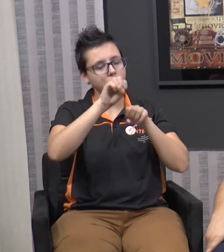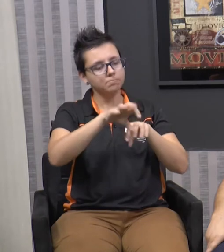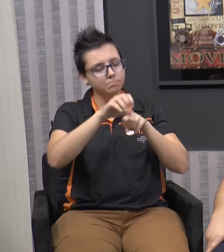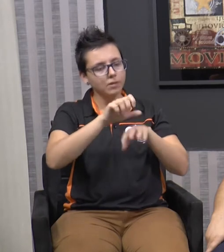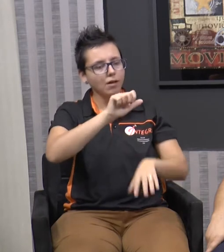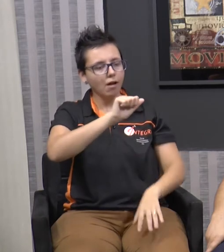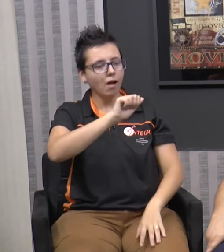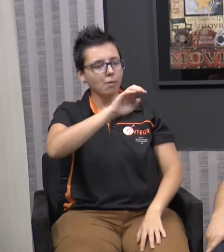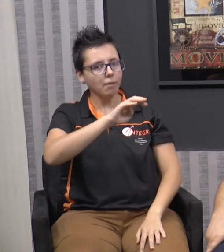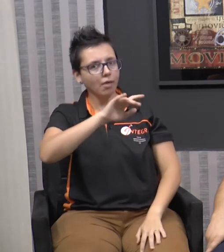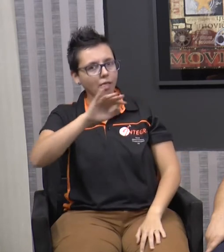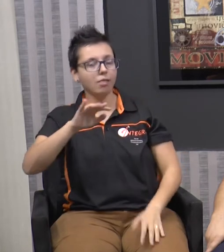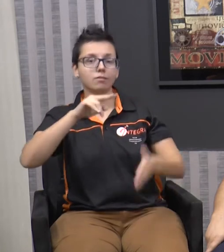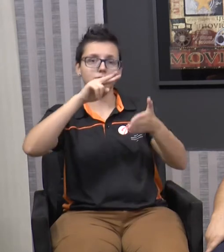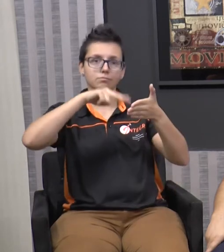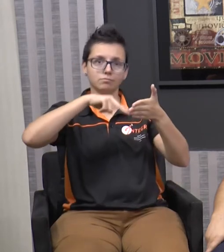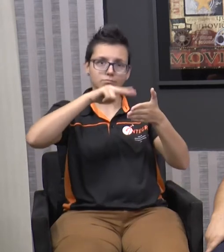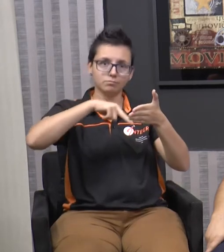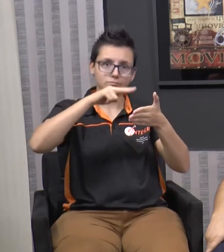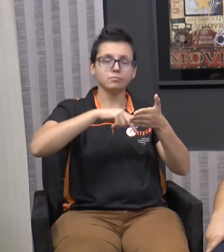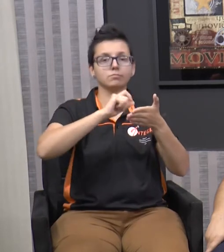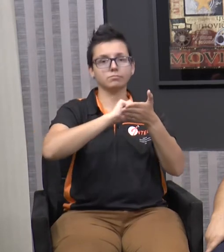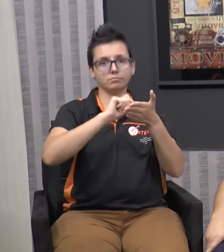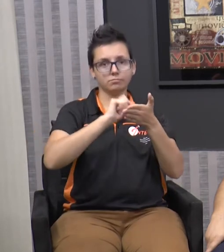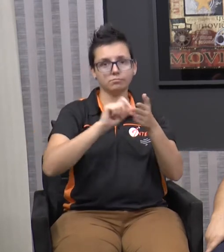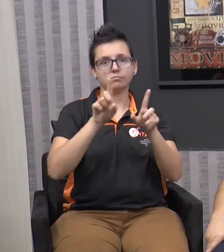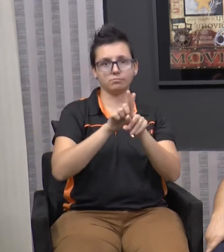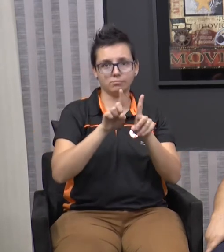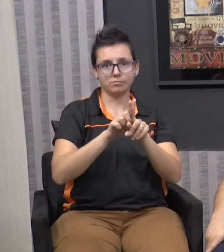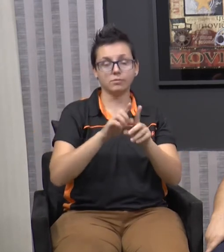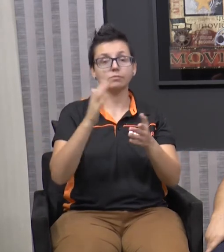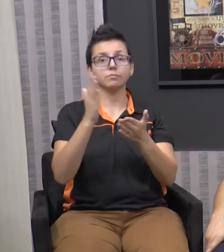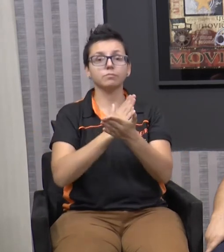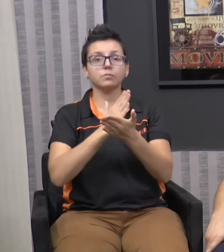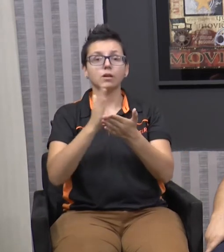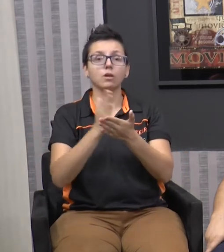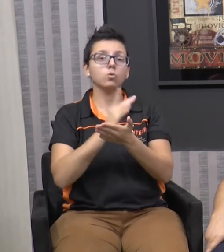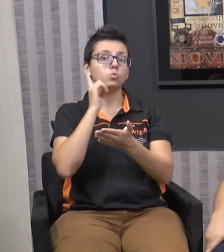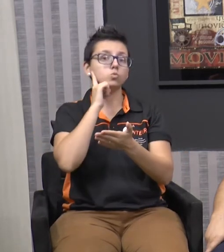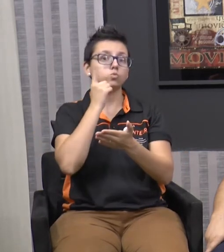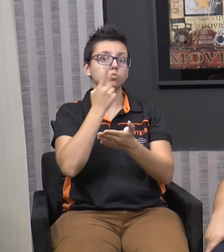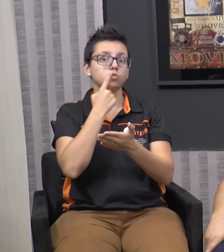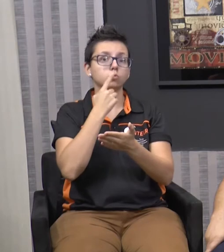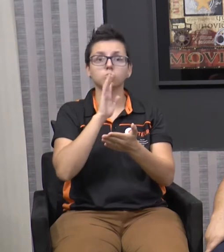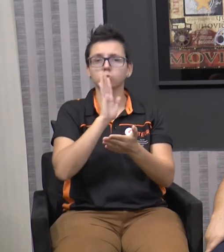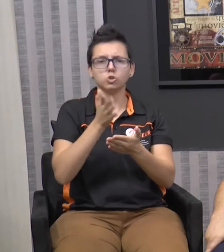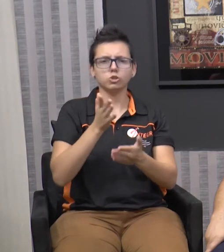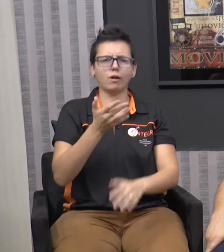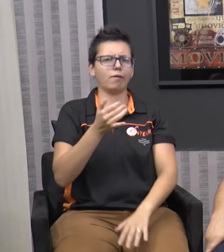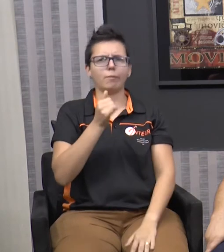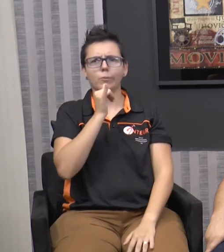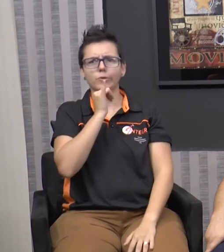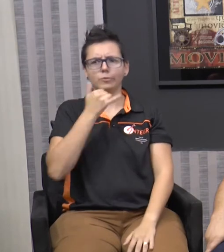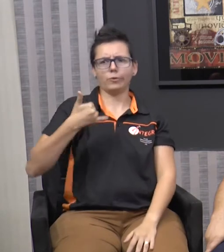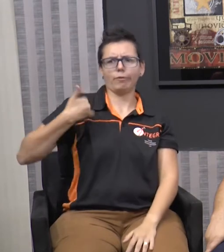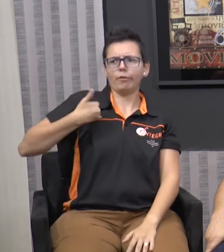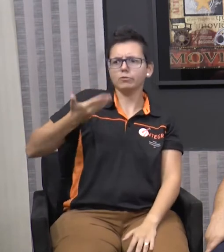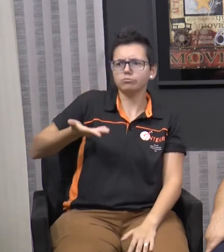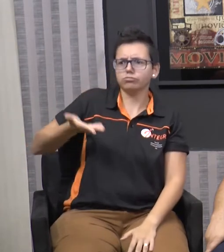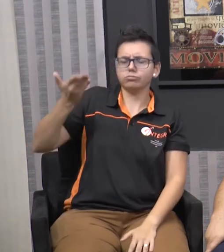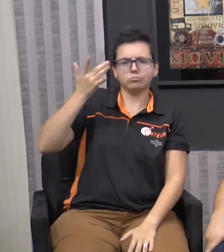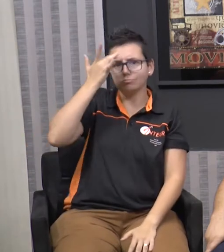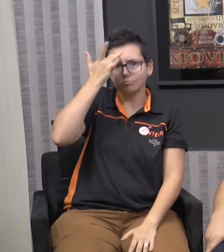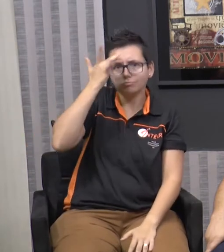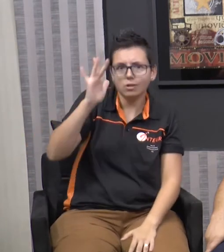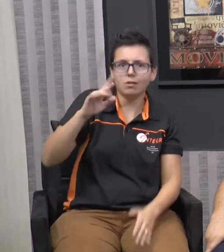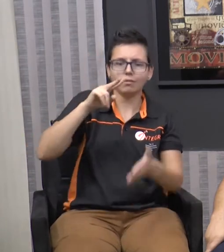Por quê? Alfabetização. Às vezes eles estão na oitava série, só que não sabem nem ler e escrever, não sabem o nome deles. Então a gente tem